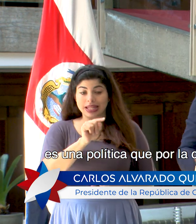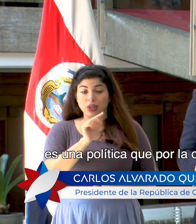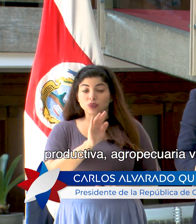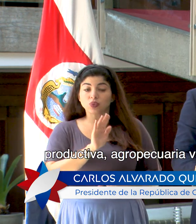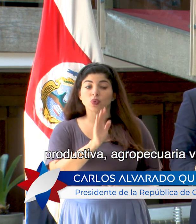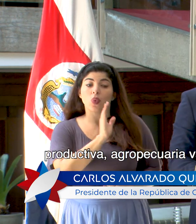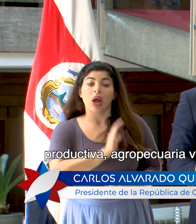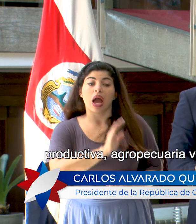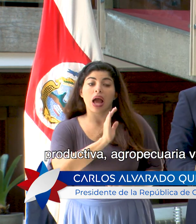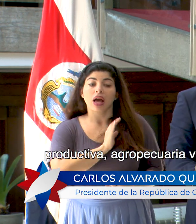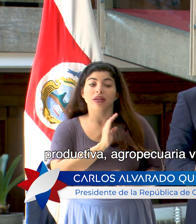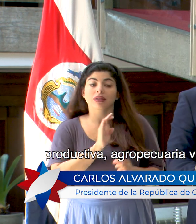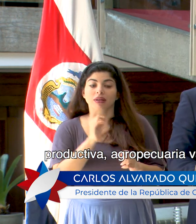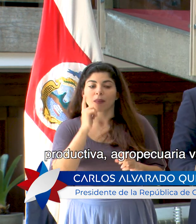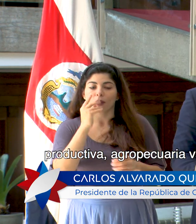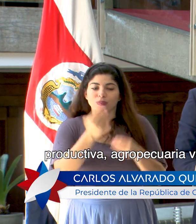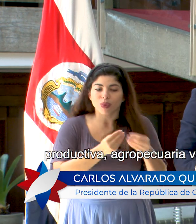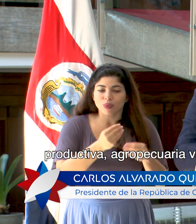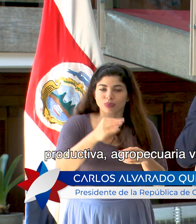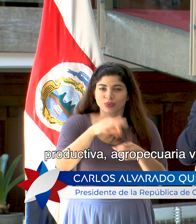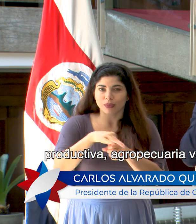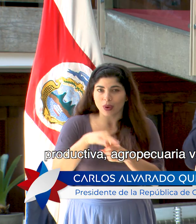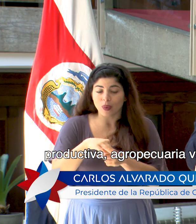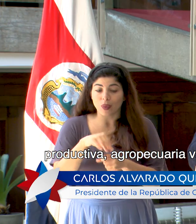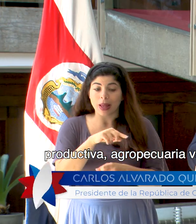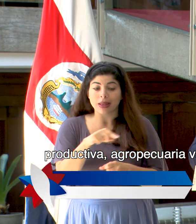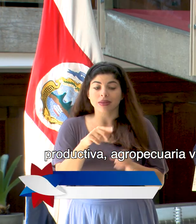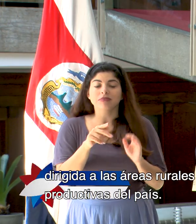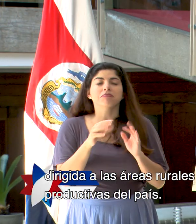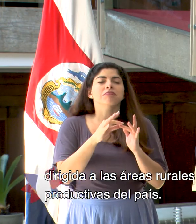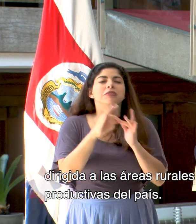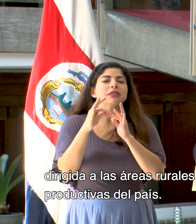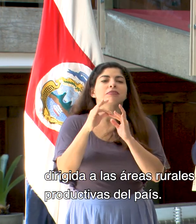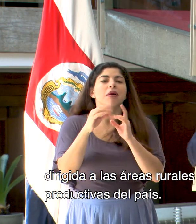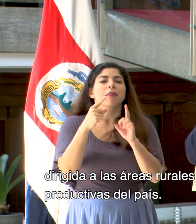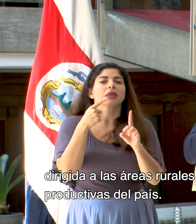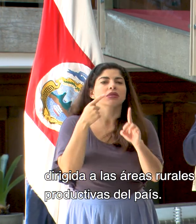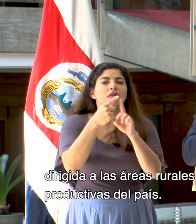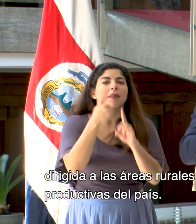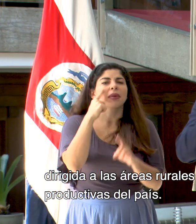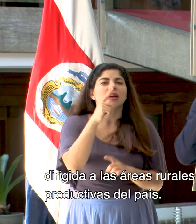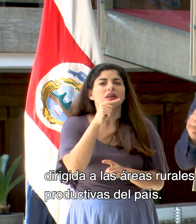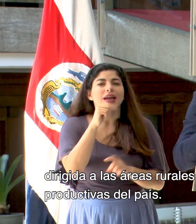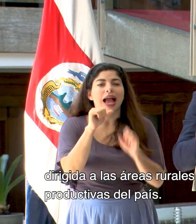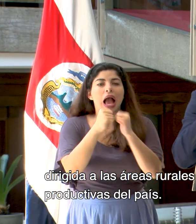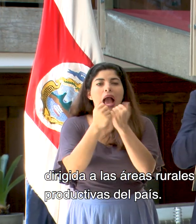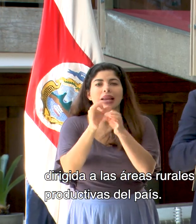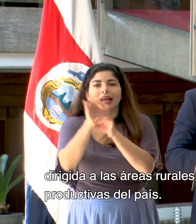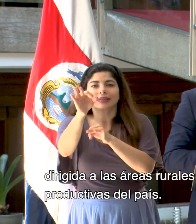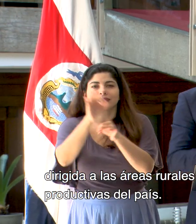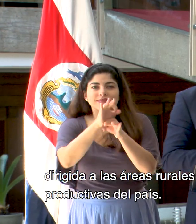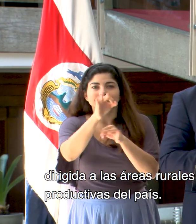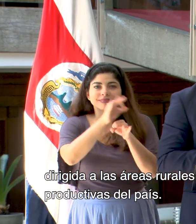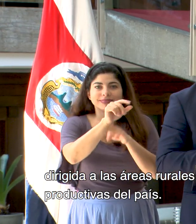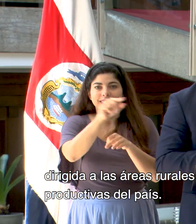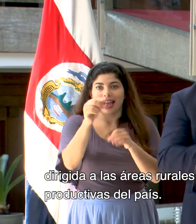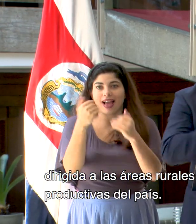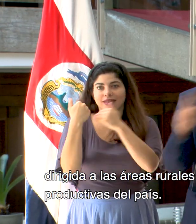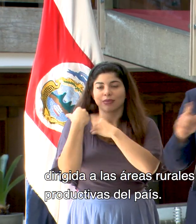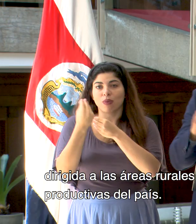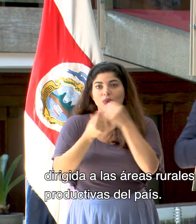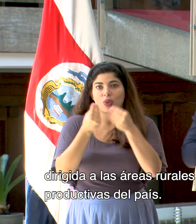la característica productiva agropecuaria va principalmente dirigida a las áreas rurales productivas del país,